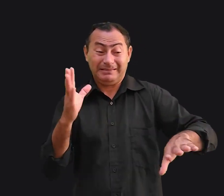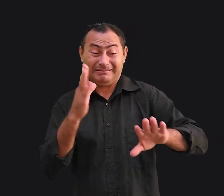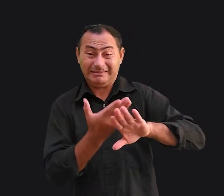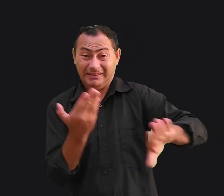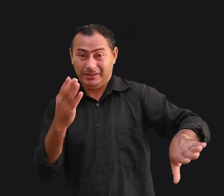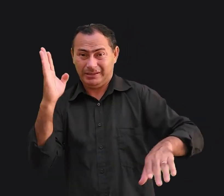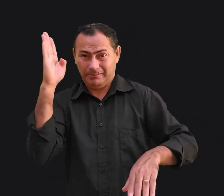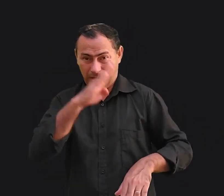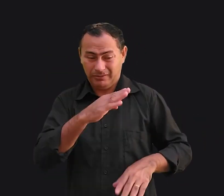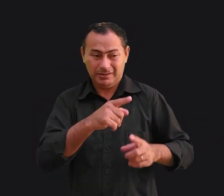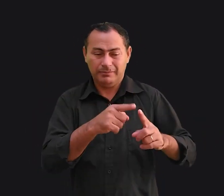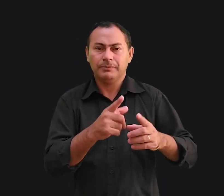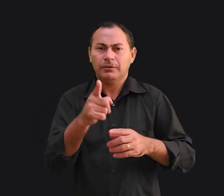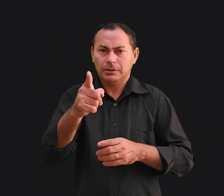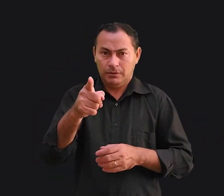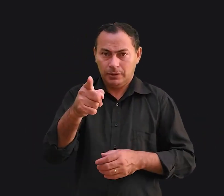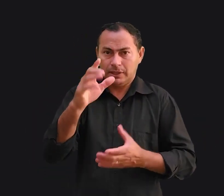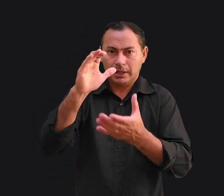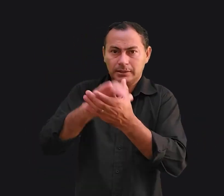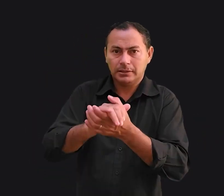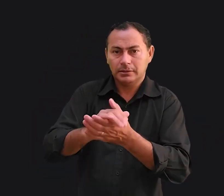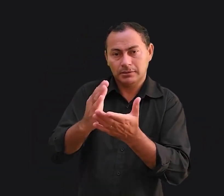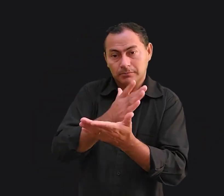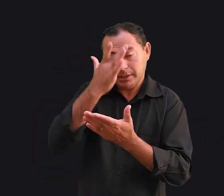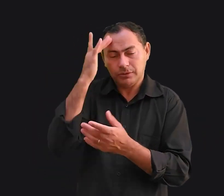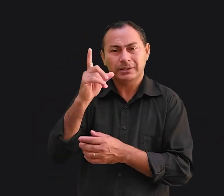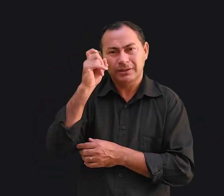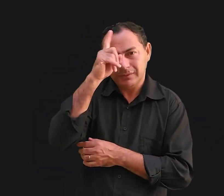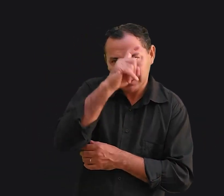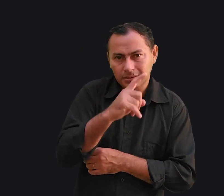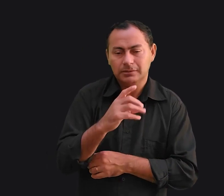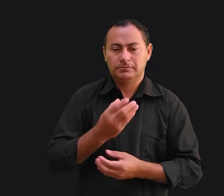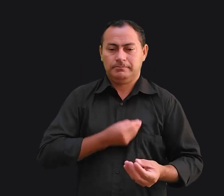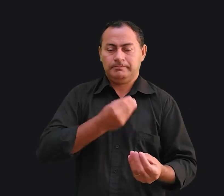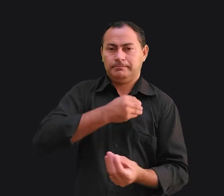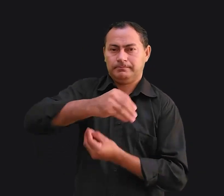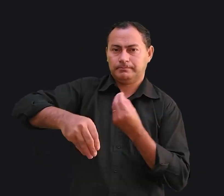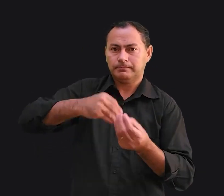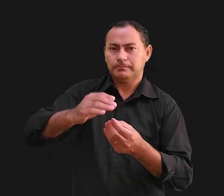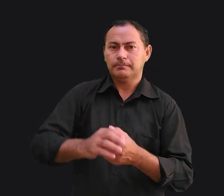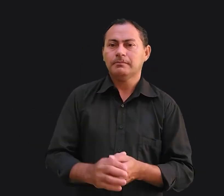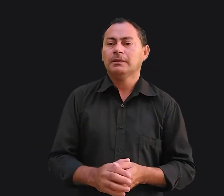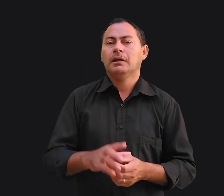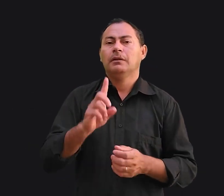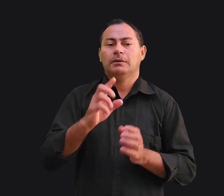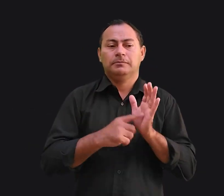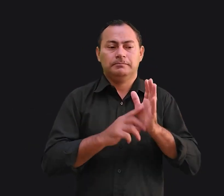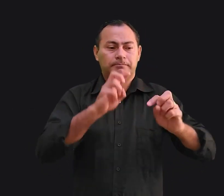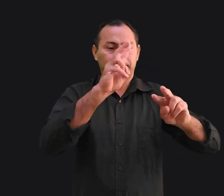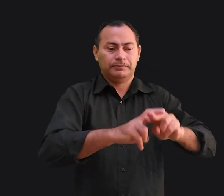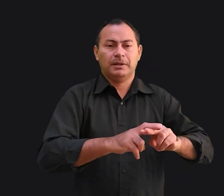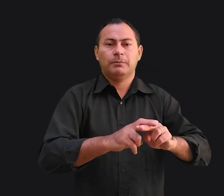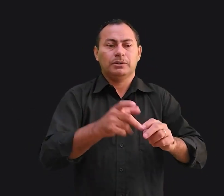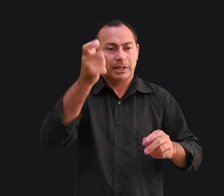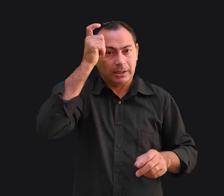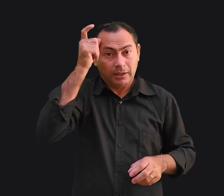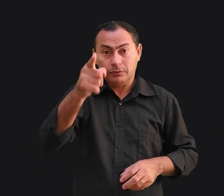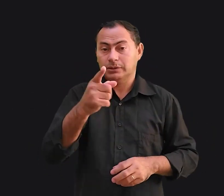Pode ser que você esteja casado com uma dessas pessoas difíceis e se conviver. Ela foi aprisionada por Satanás e você não